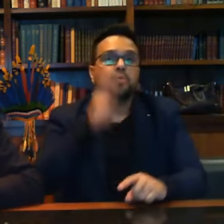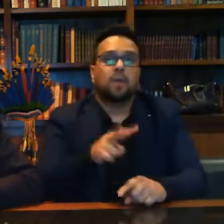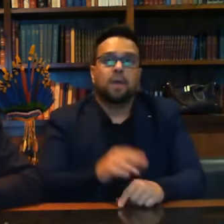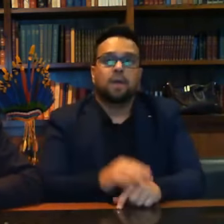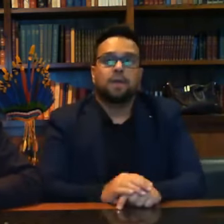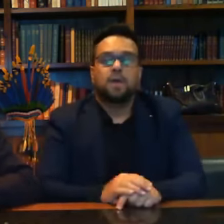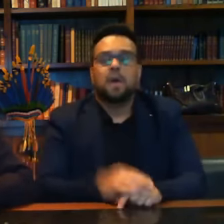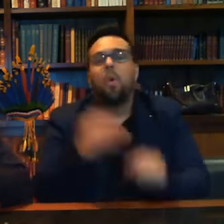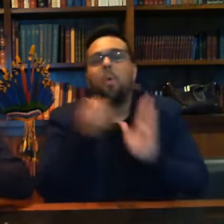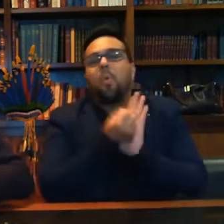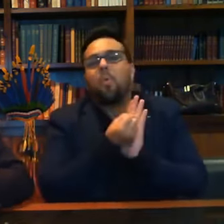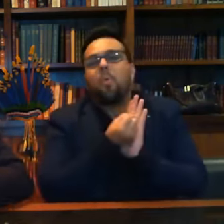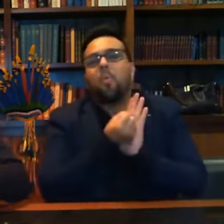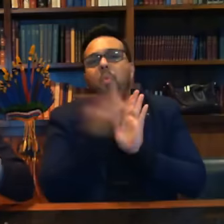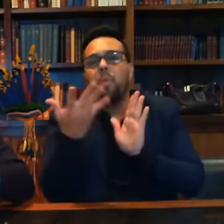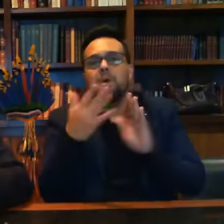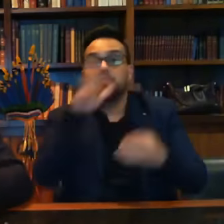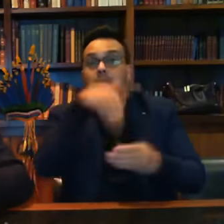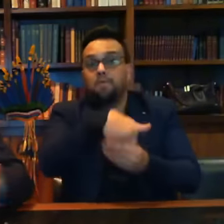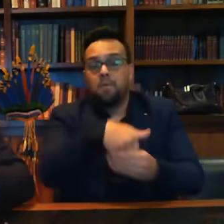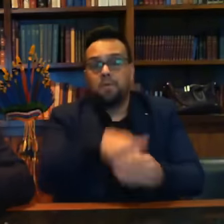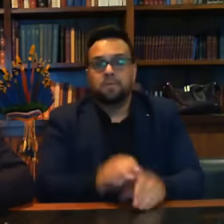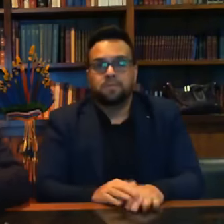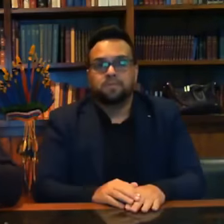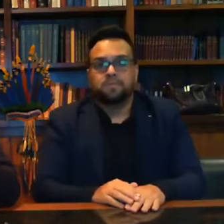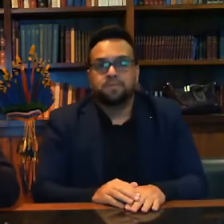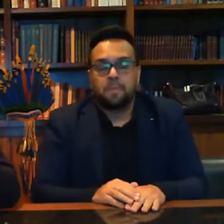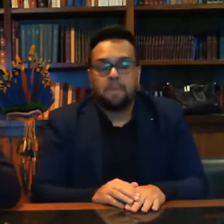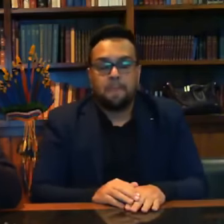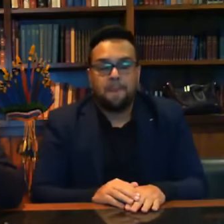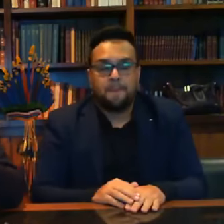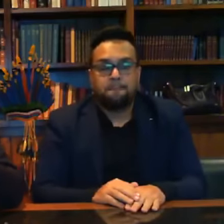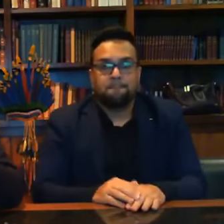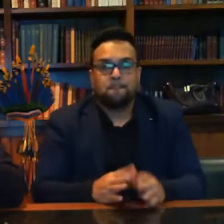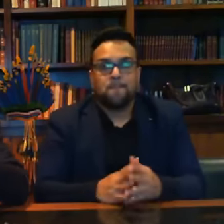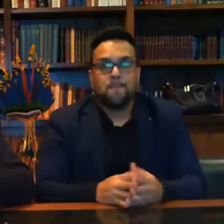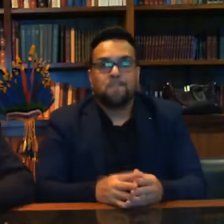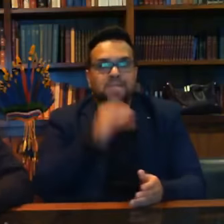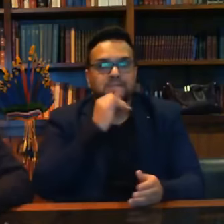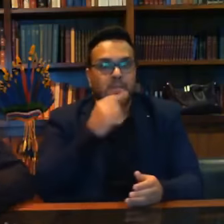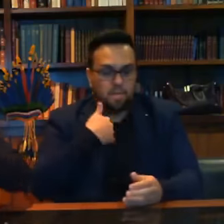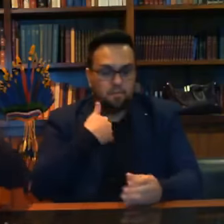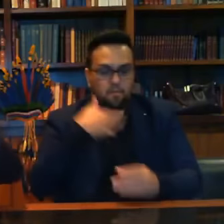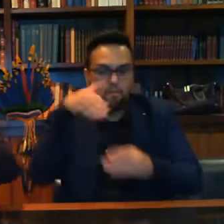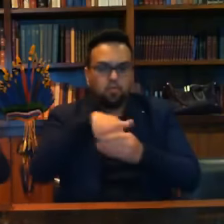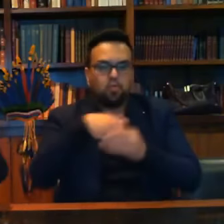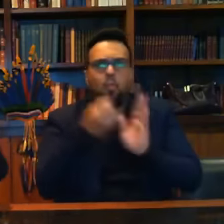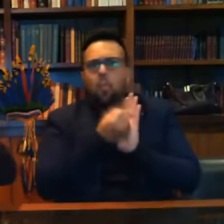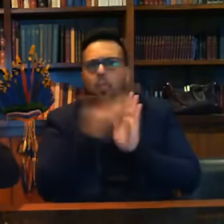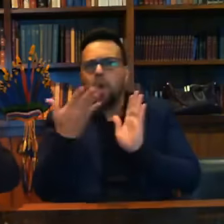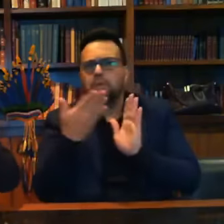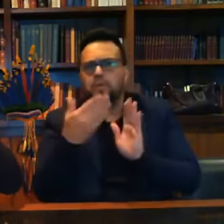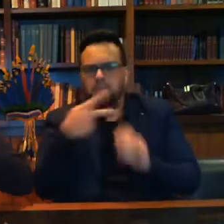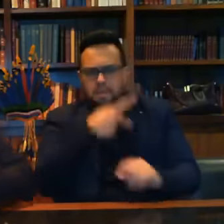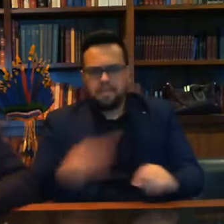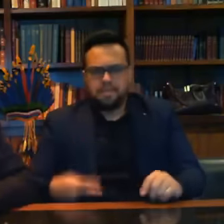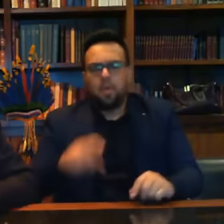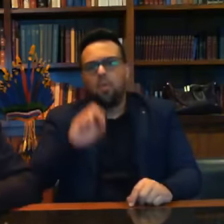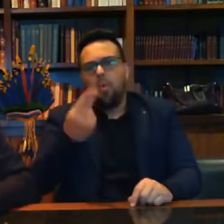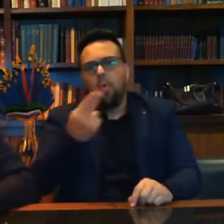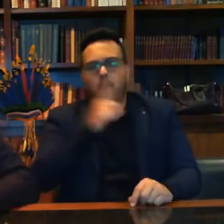quantos votos eu tive para presidente, enquanto votou, teve lá o nosso